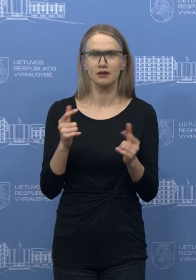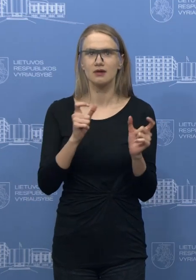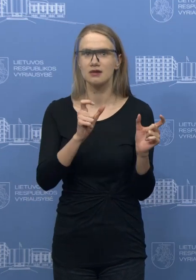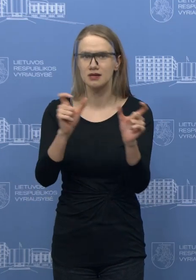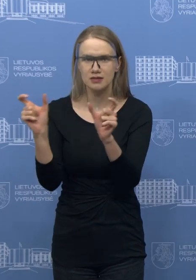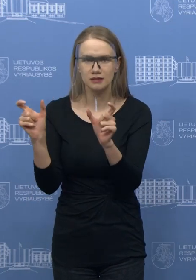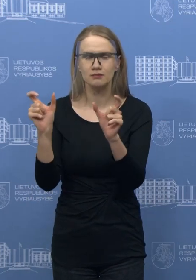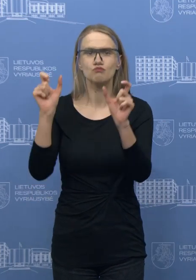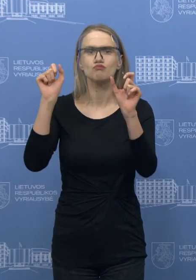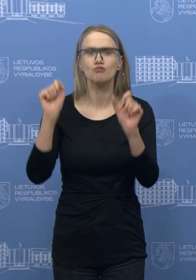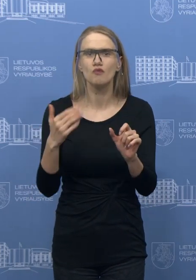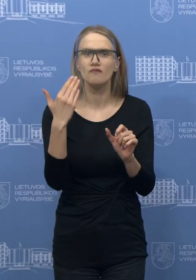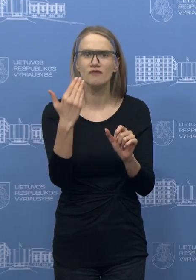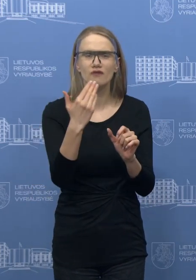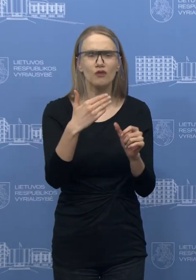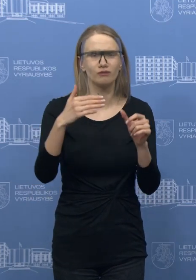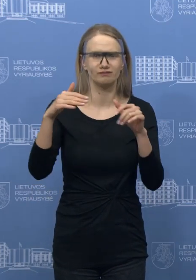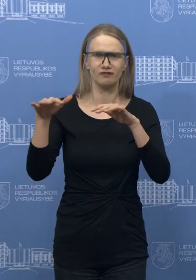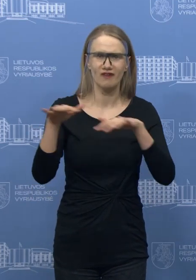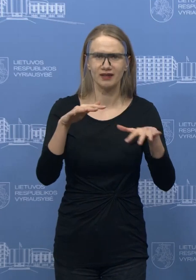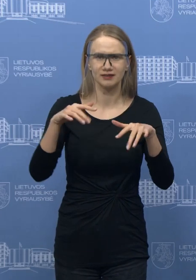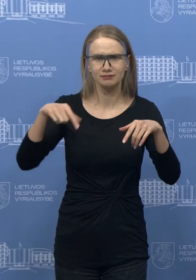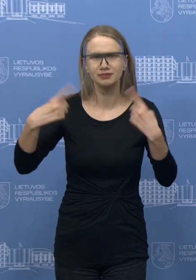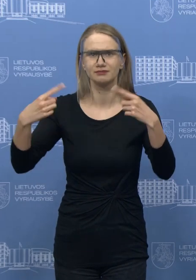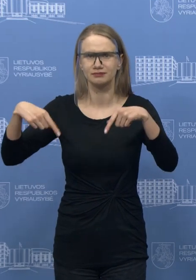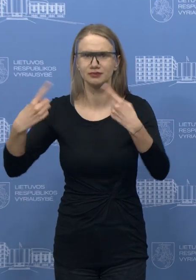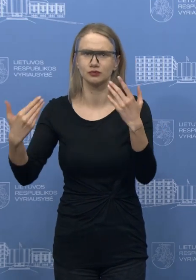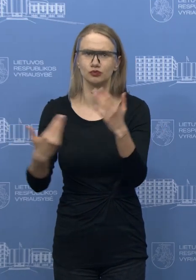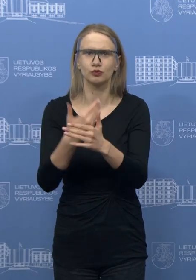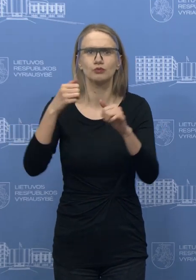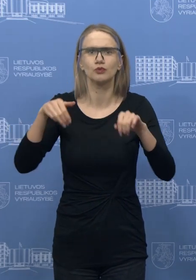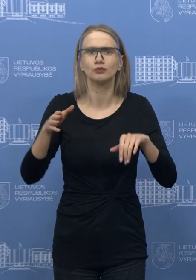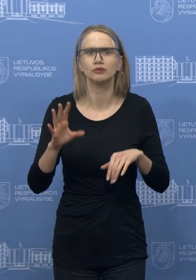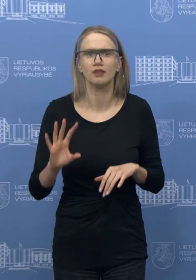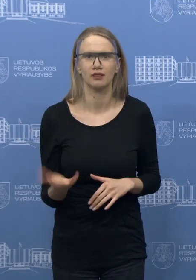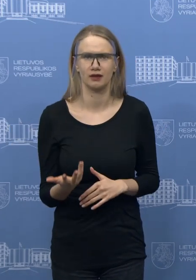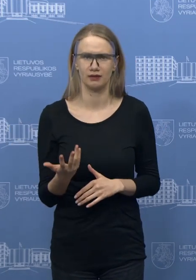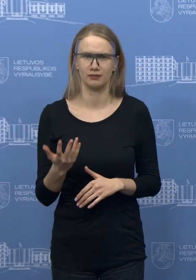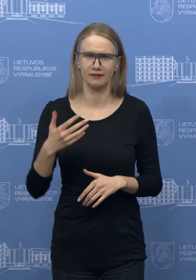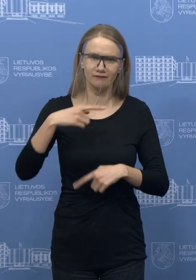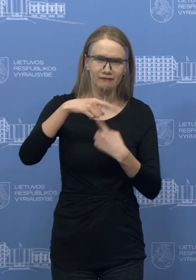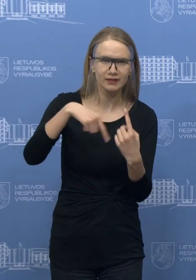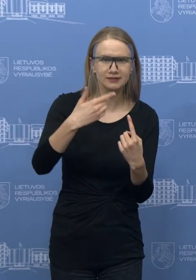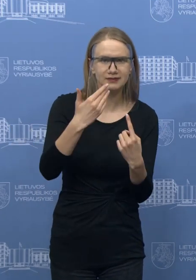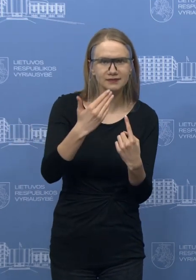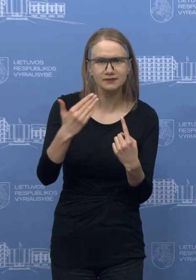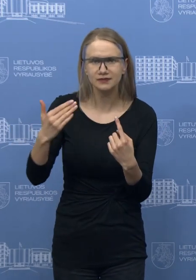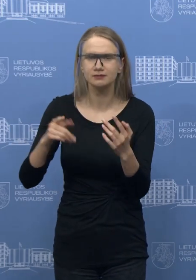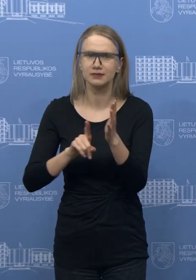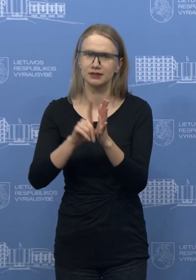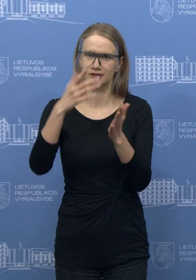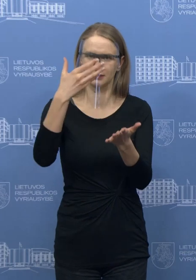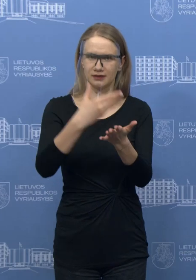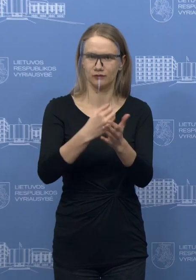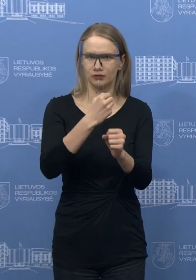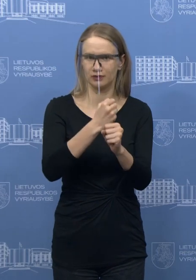atgaivinti tas veiklas, kurias galima atgaivinti, kad būtų galima bent jau pradėti smulkiu verslu įvykdyti savo funkcijas,